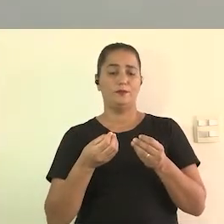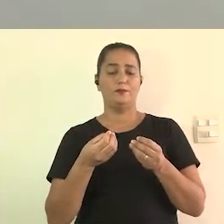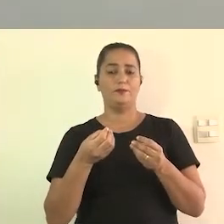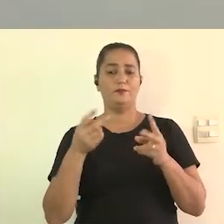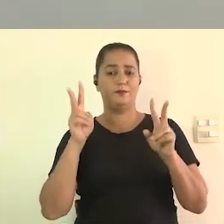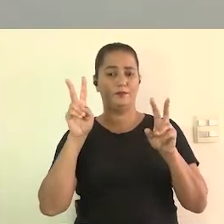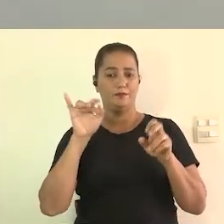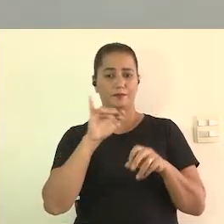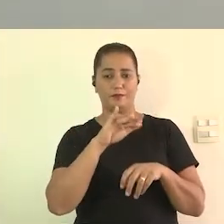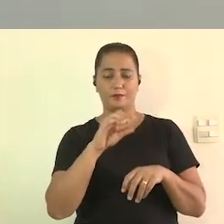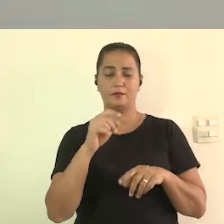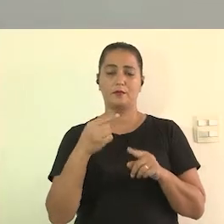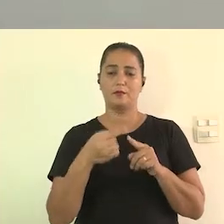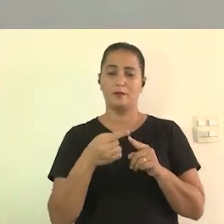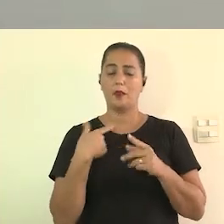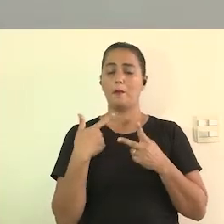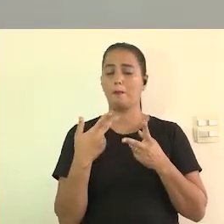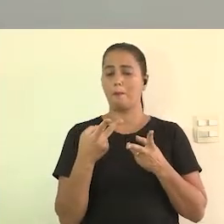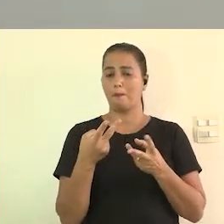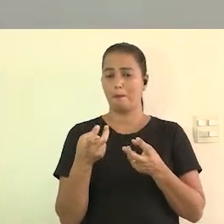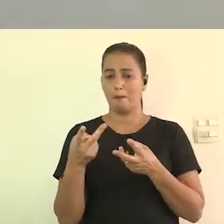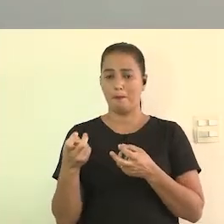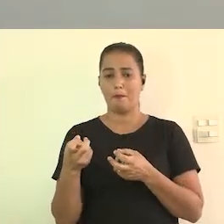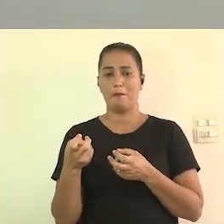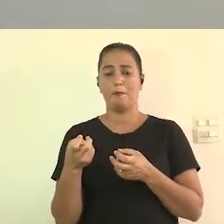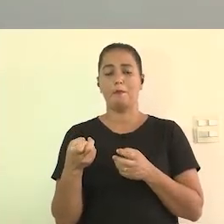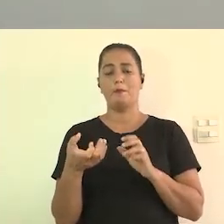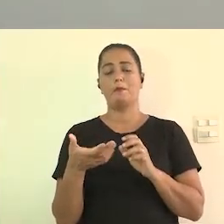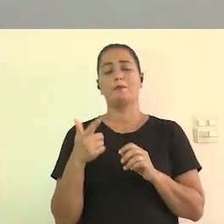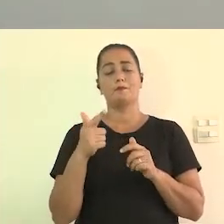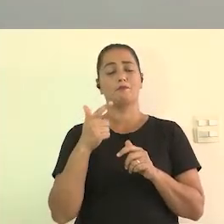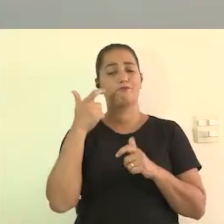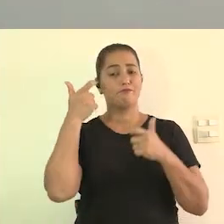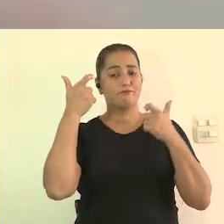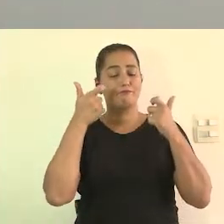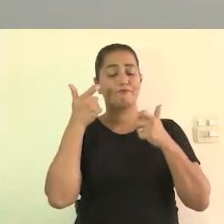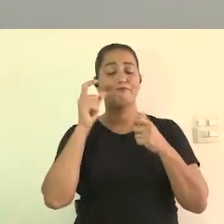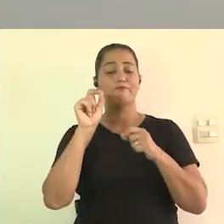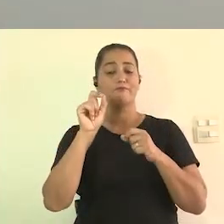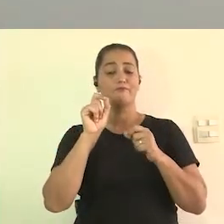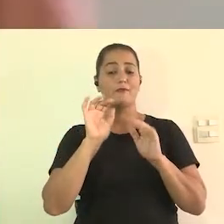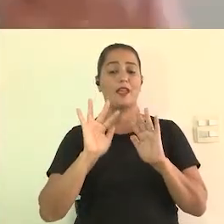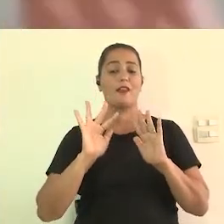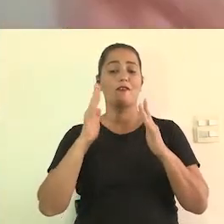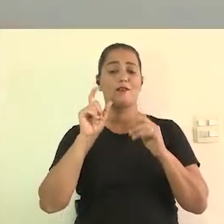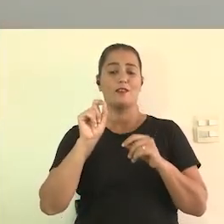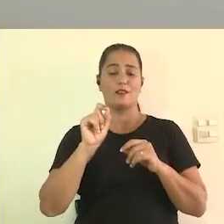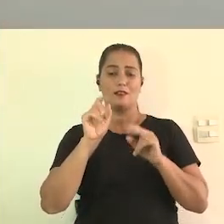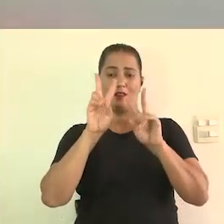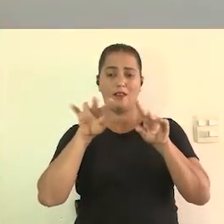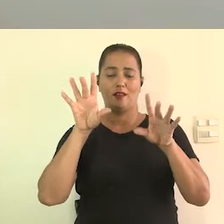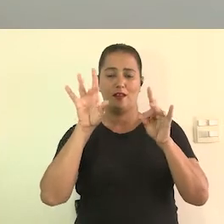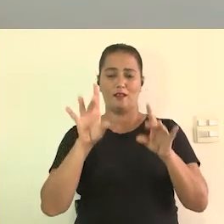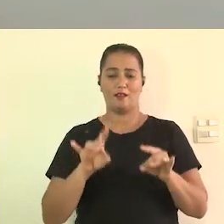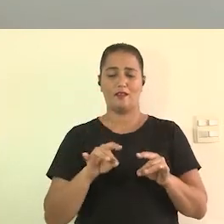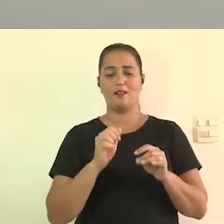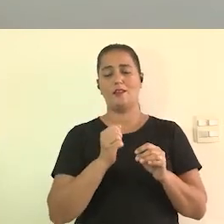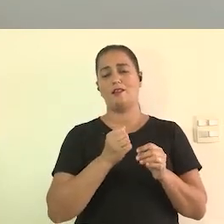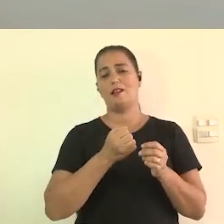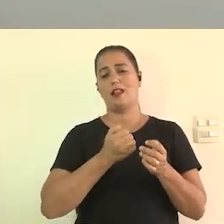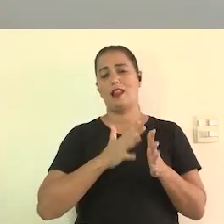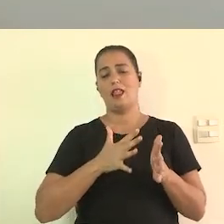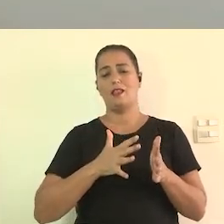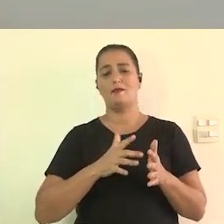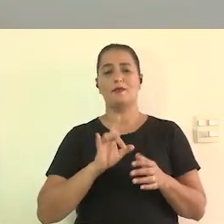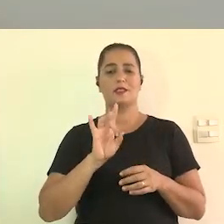sobre isso eu quis trazer essa questão porque eu percebo que a preocupação maior dos eventos é audiodescrição e livros vai ter